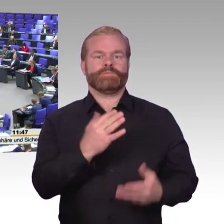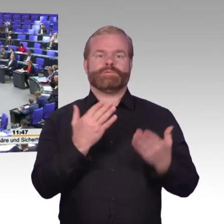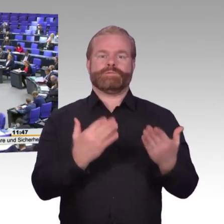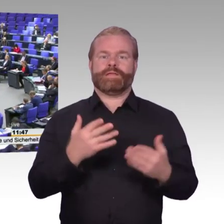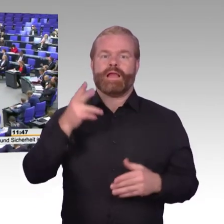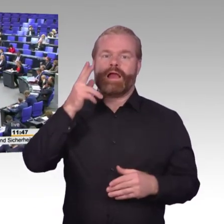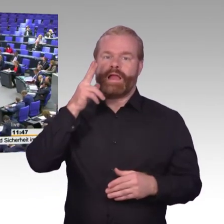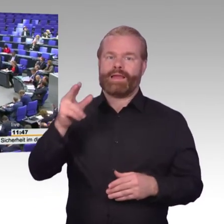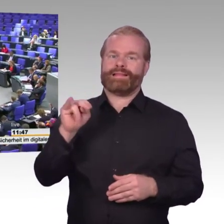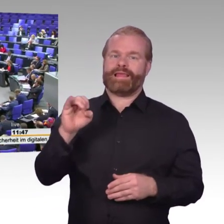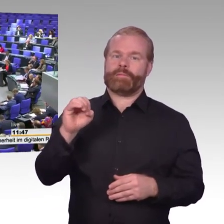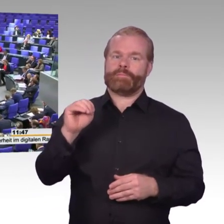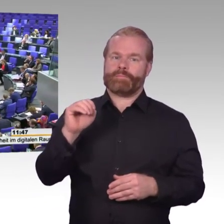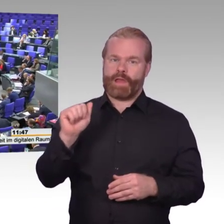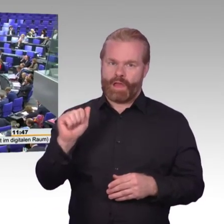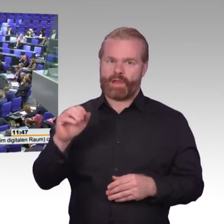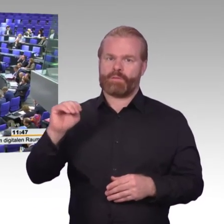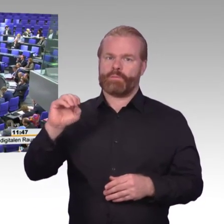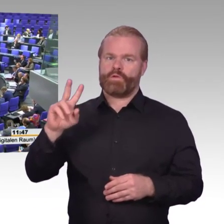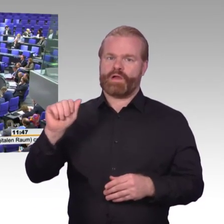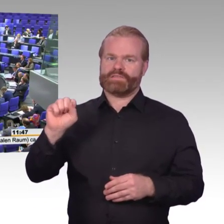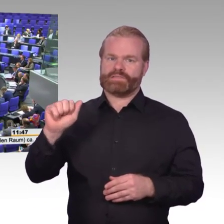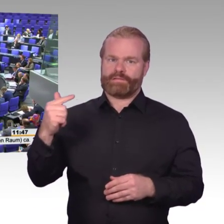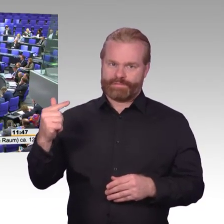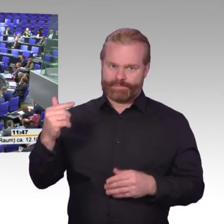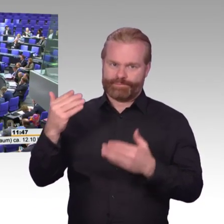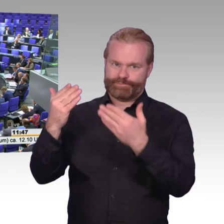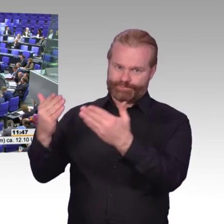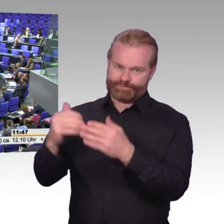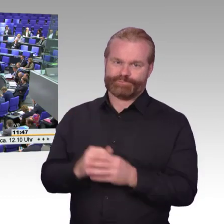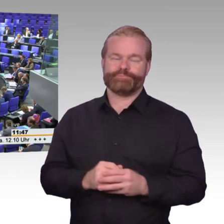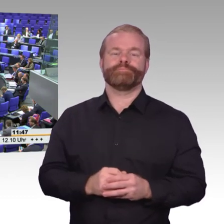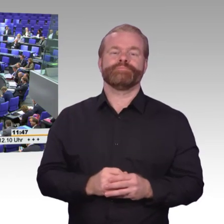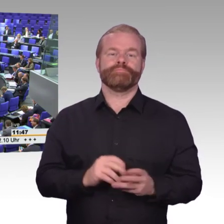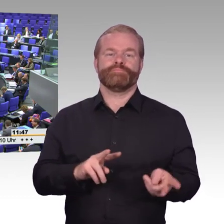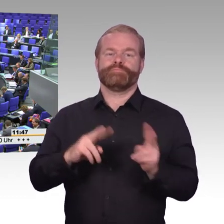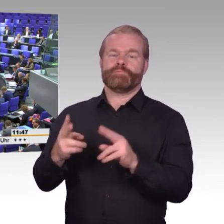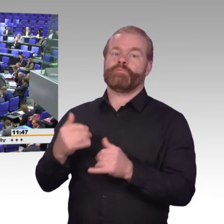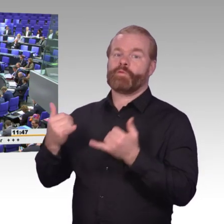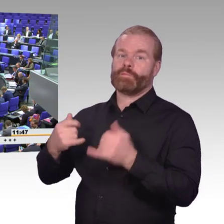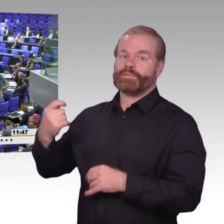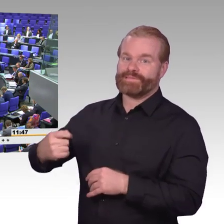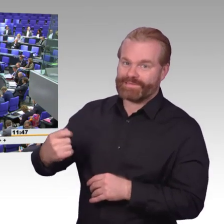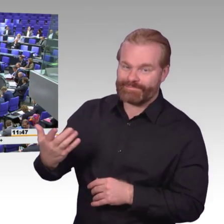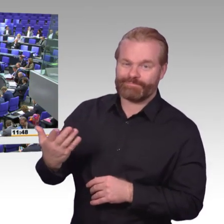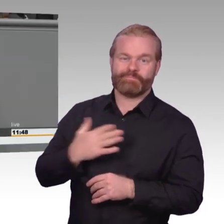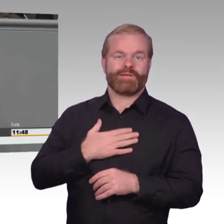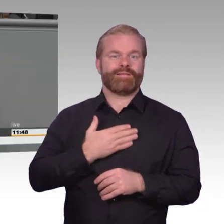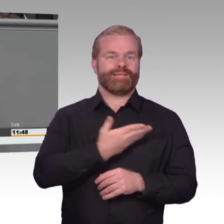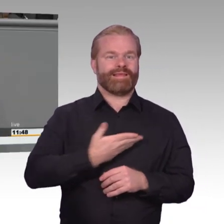Kommunikation, wo man früher Briefe schrieb, werden heute E-Mails oder WhatsApp-Nachrichten verschickt. Unsere Kommunikation